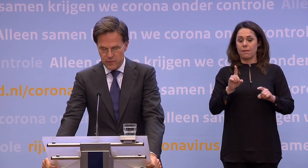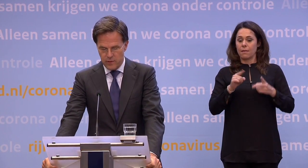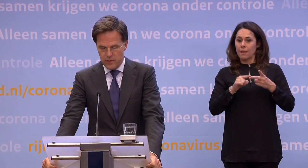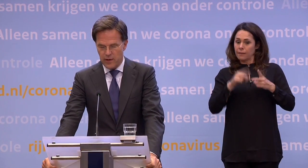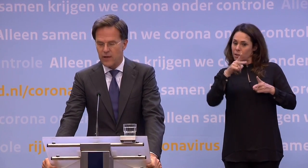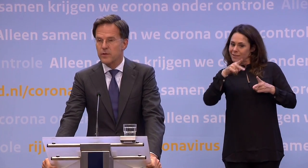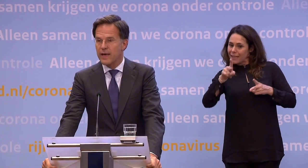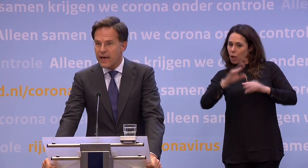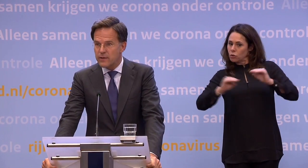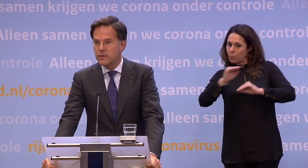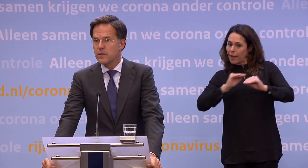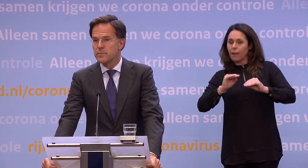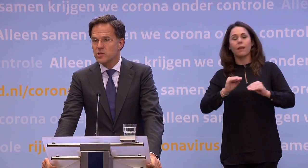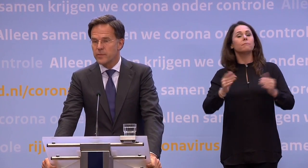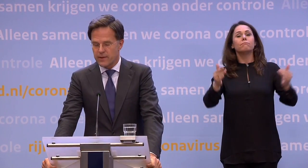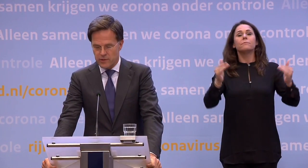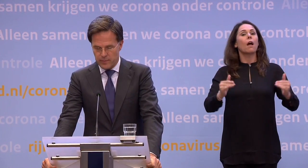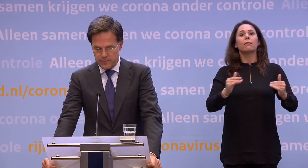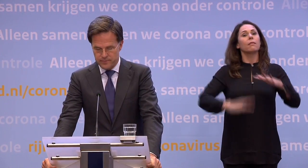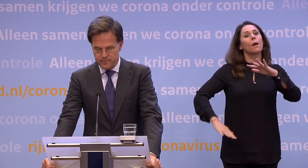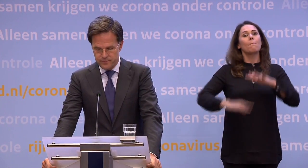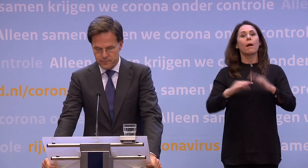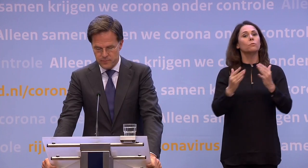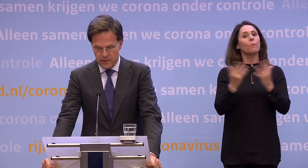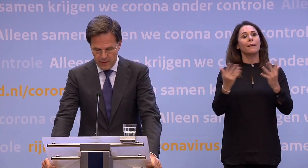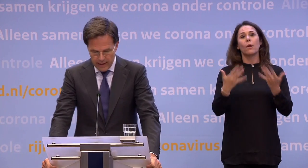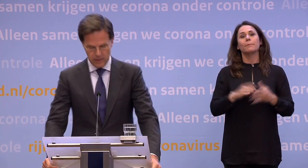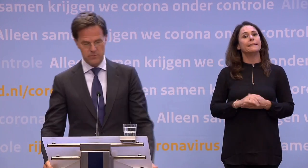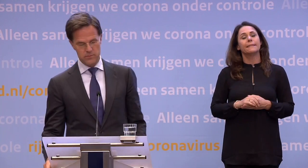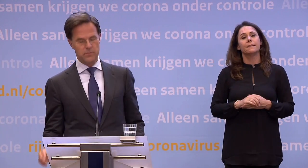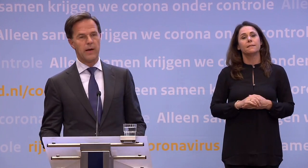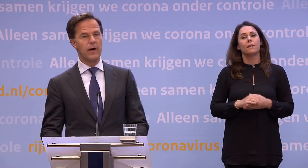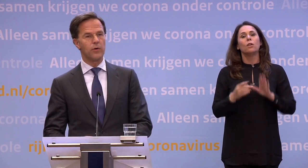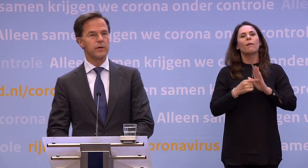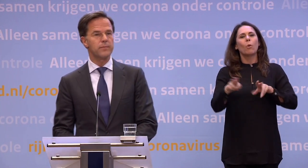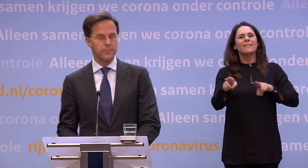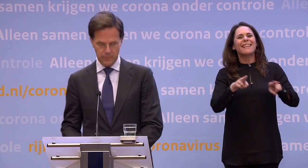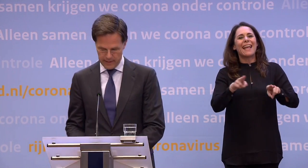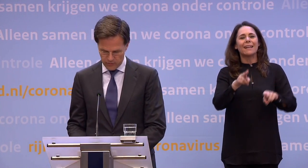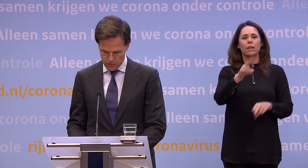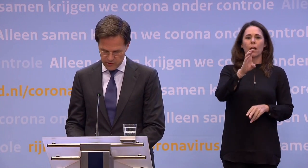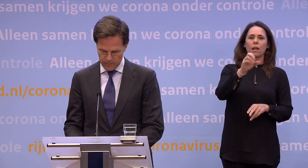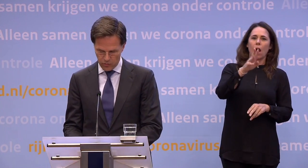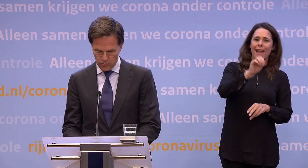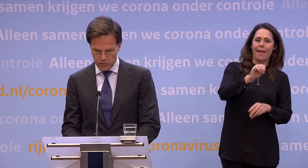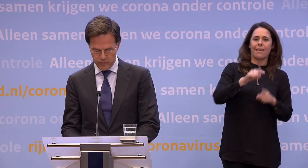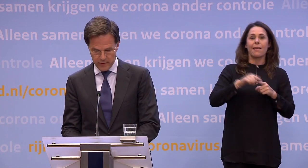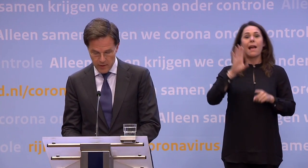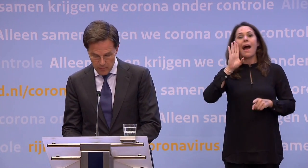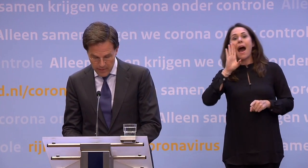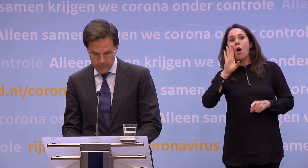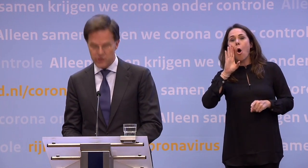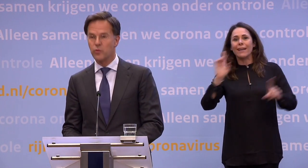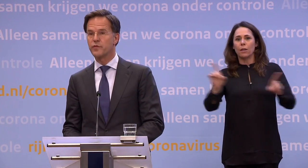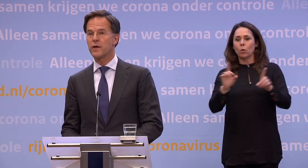plaatsvindt... ...dan gelden geen maximum aantallen meer. Carré, Ahoy en het Concertgebouw kunnen dus